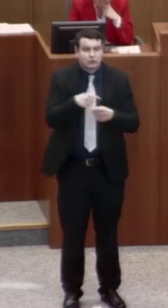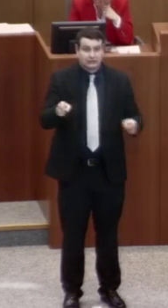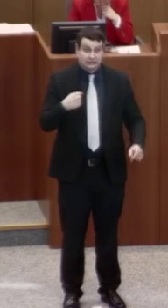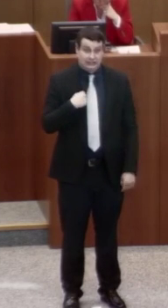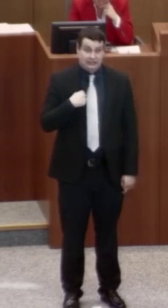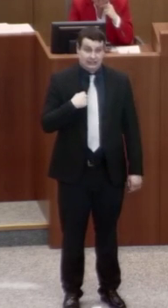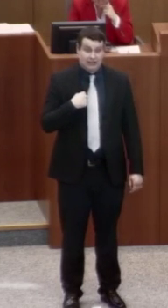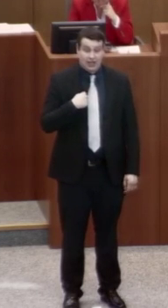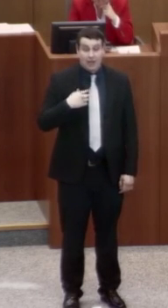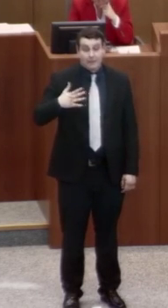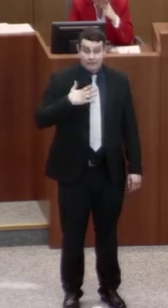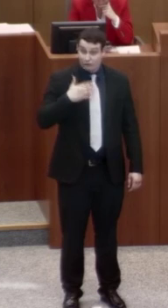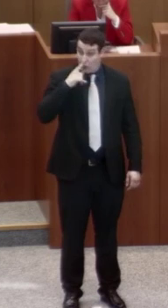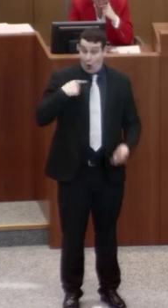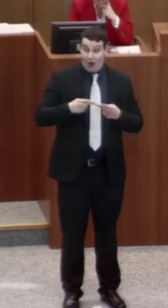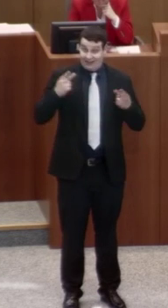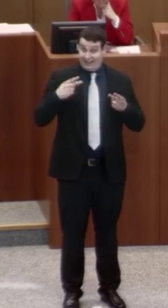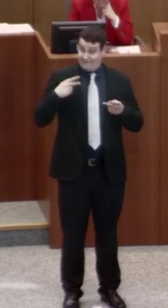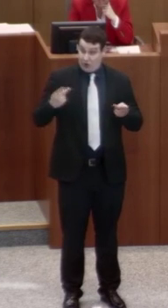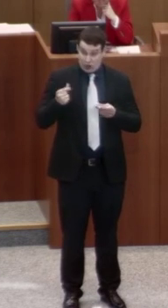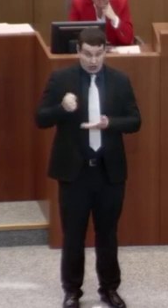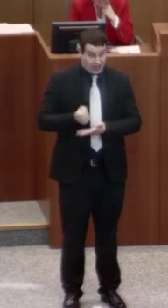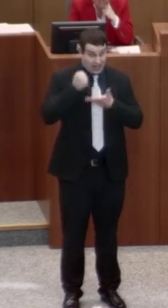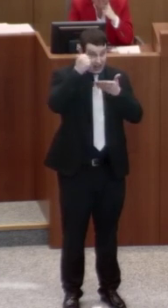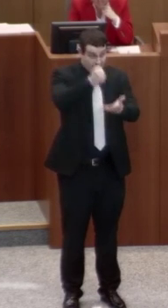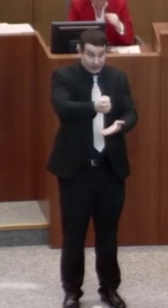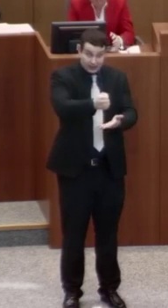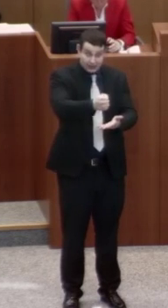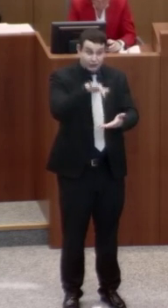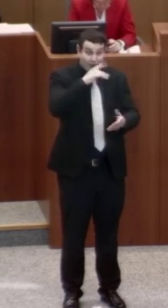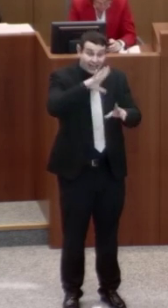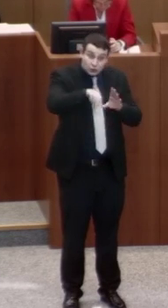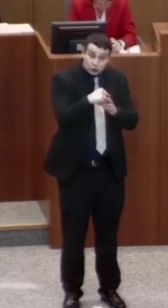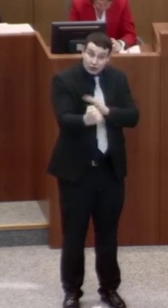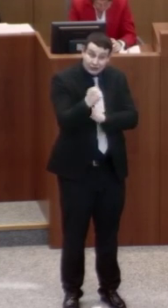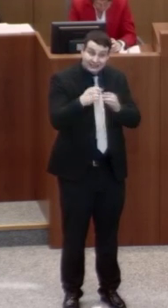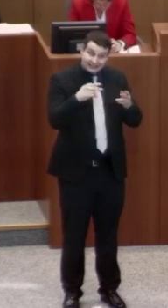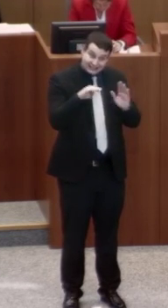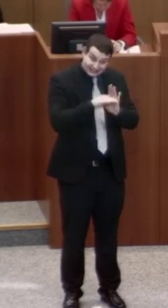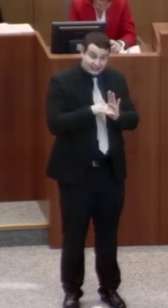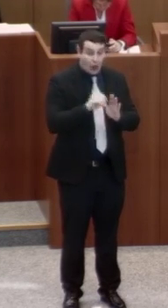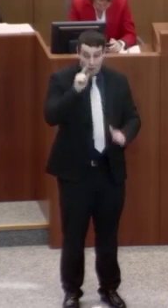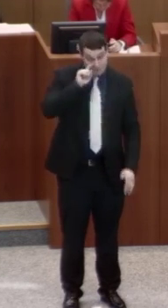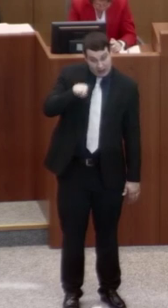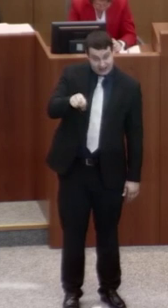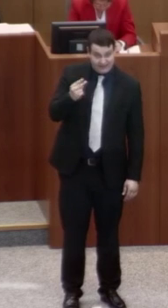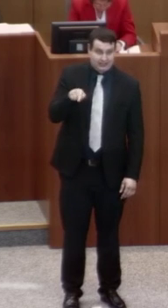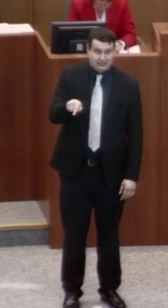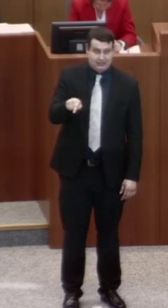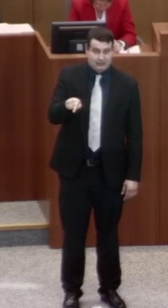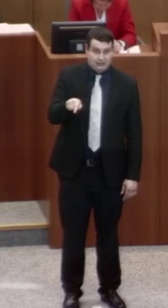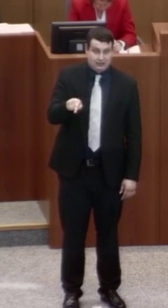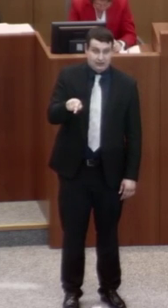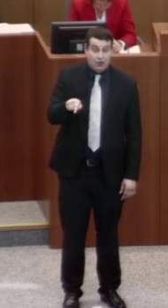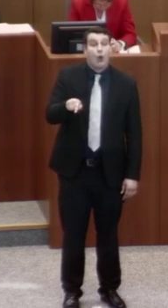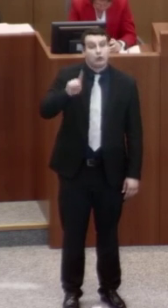so müssen bei der Vergabe öffentlicher Förderung die Richtlinien und Forderungen dieses Inklusionsstärkungsgesetzes auch beachtet werden. damit ist auch